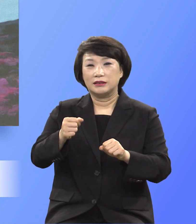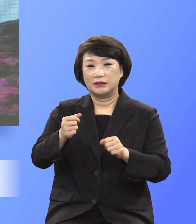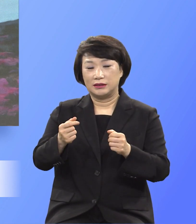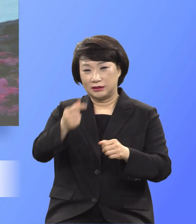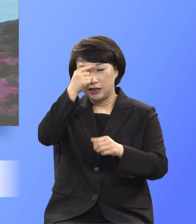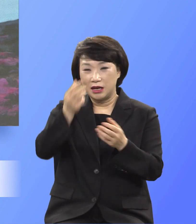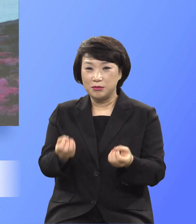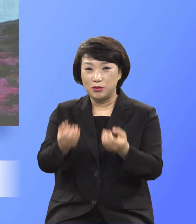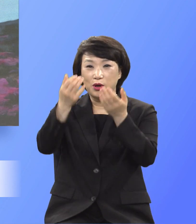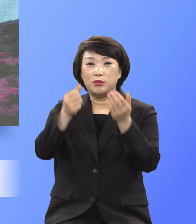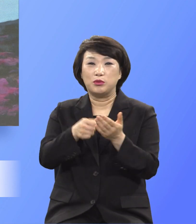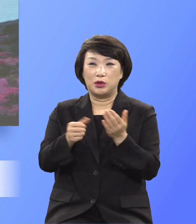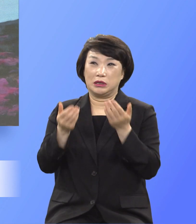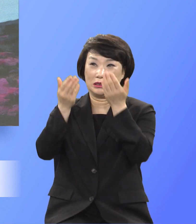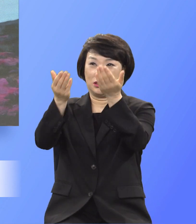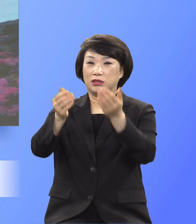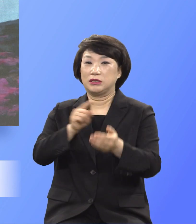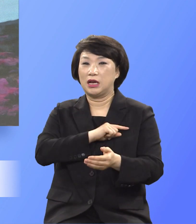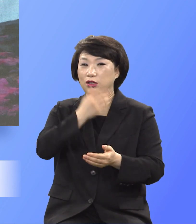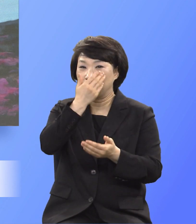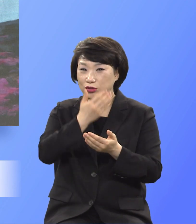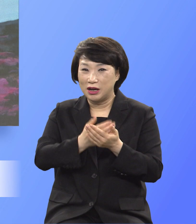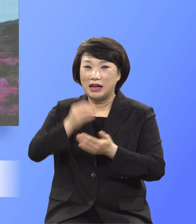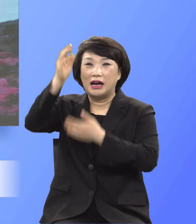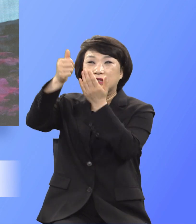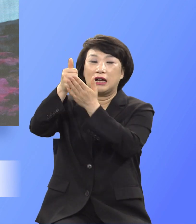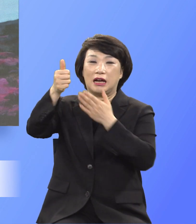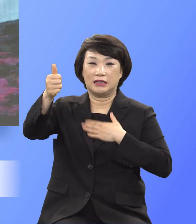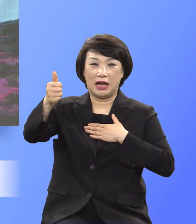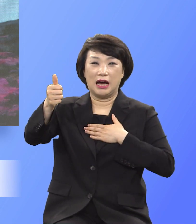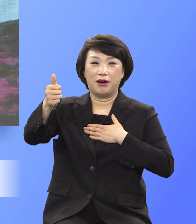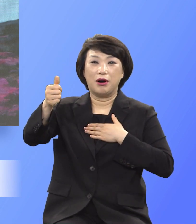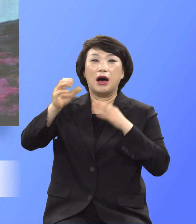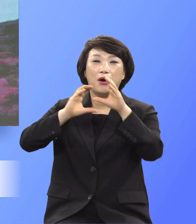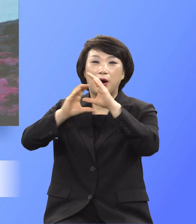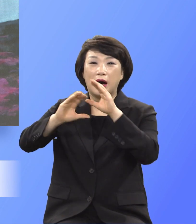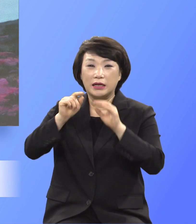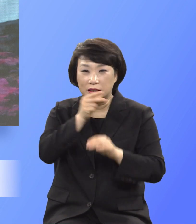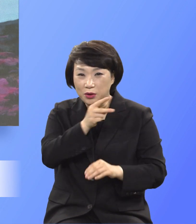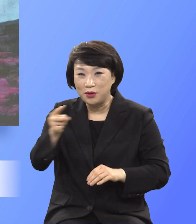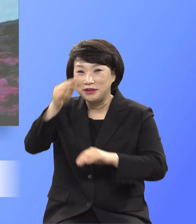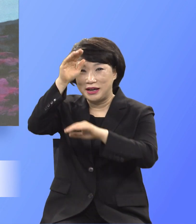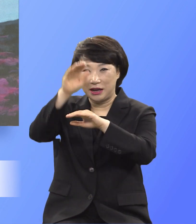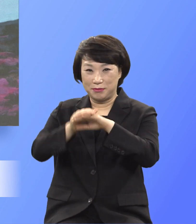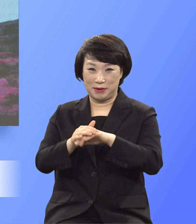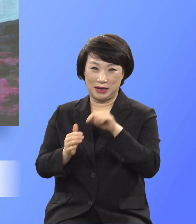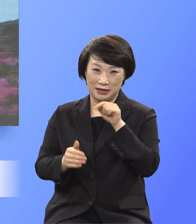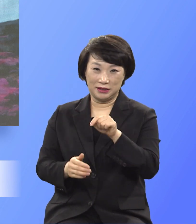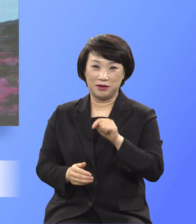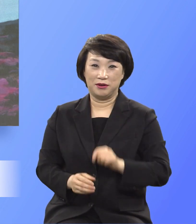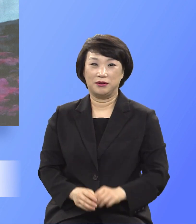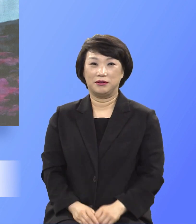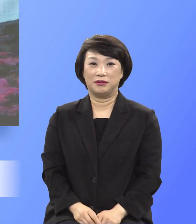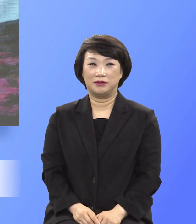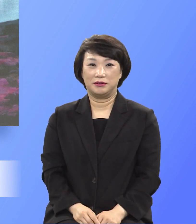귀중한 신인간의 의식이 예배라는 의식입니다 그런데